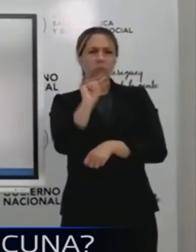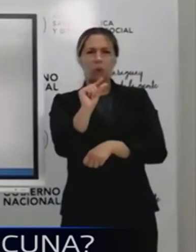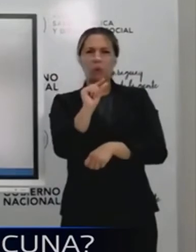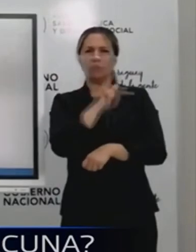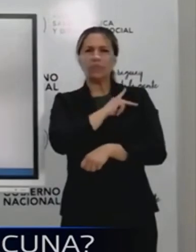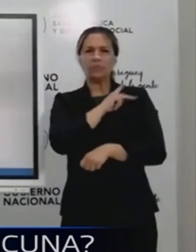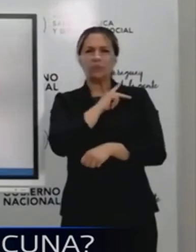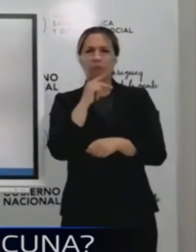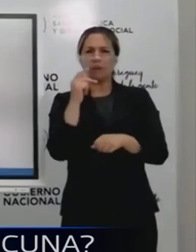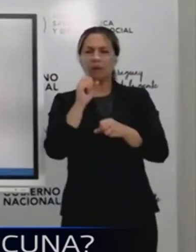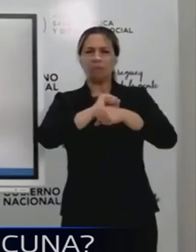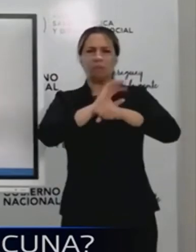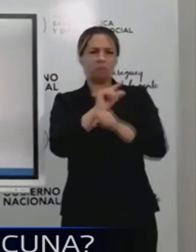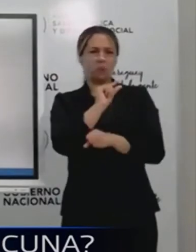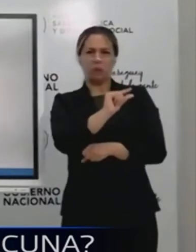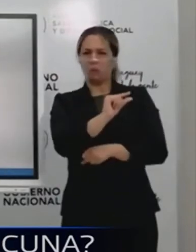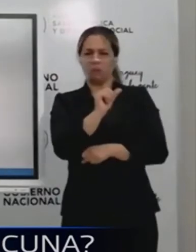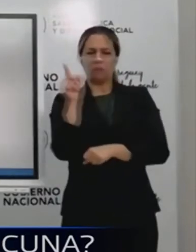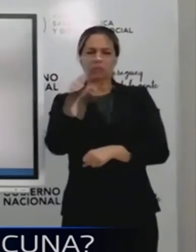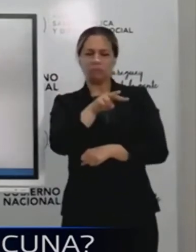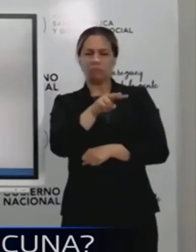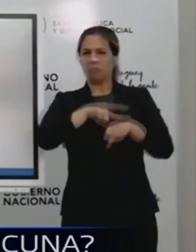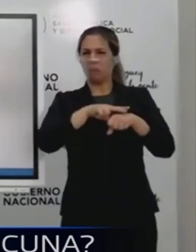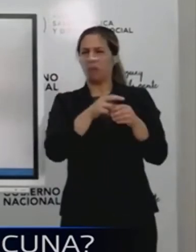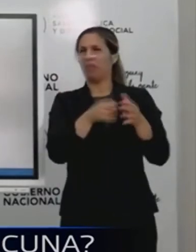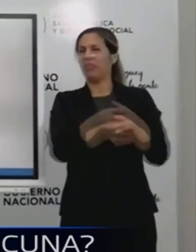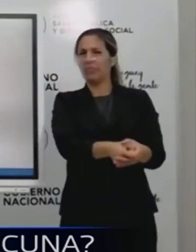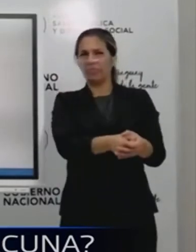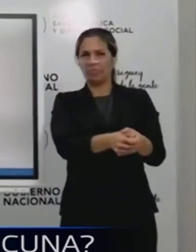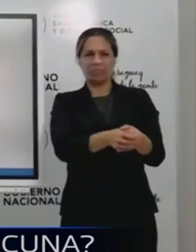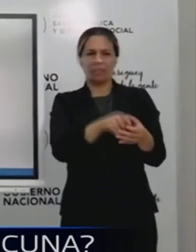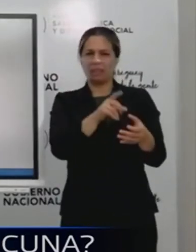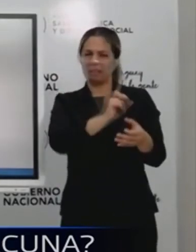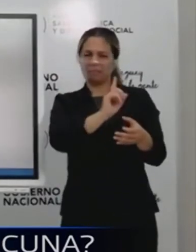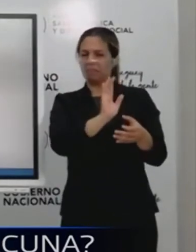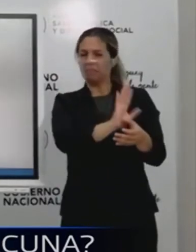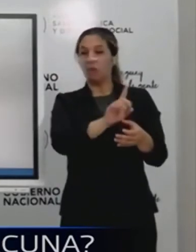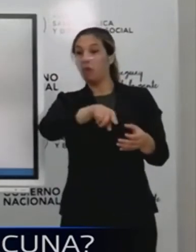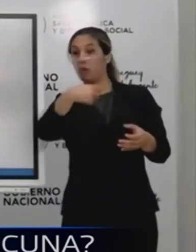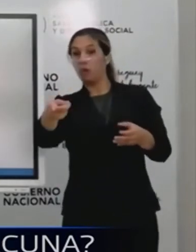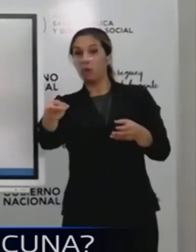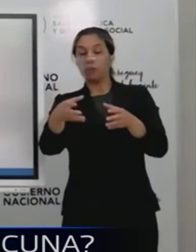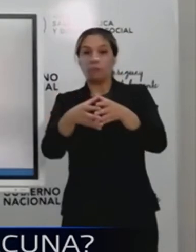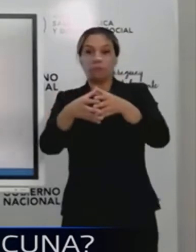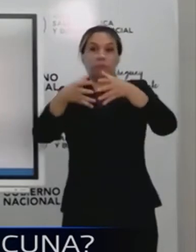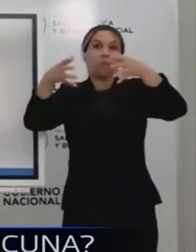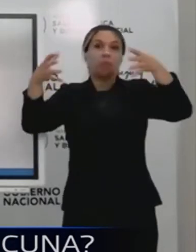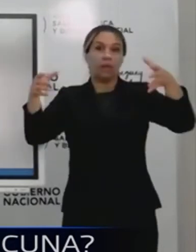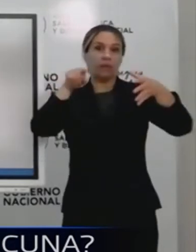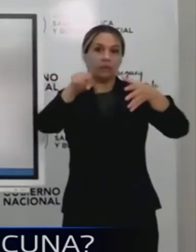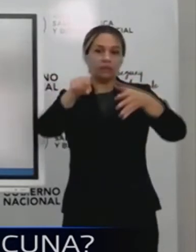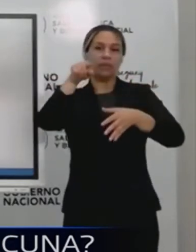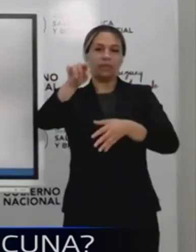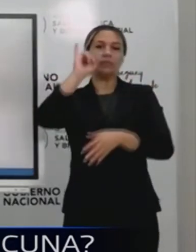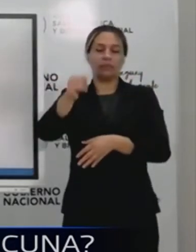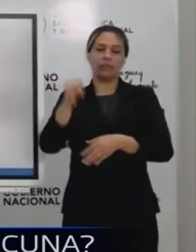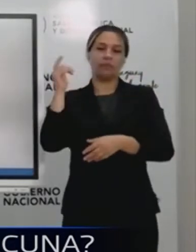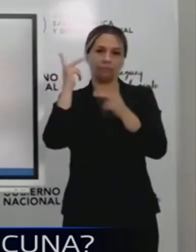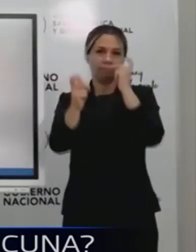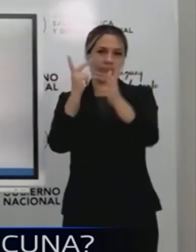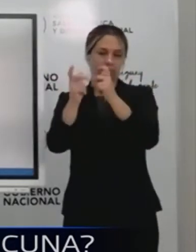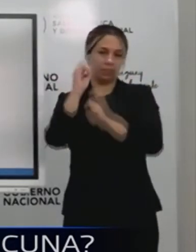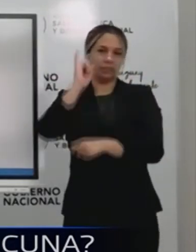eligen países que tienen una explosión de casos en esos lugares, es más fácil hacer este tipo, principalmente la fase 3 de los estudios.